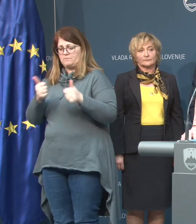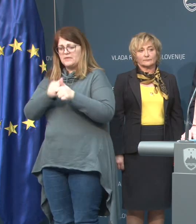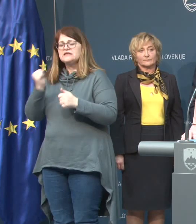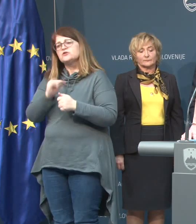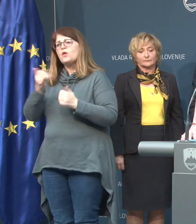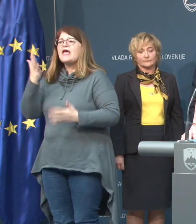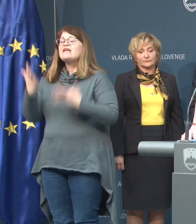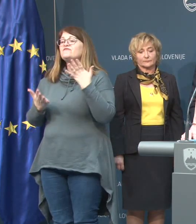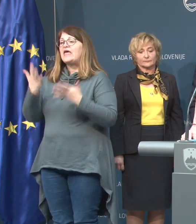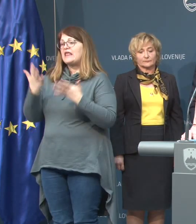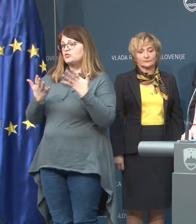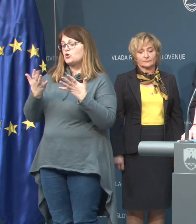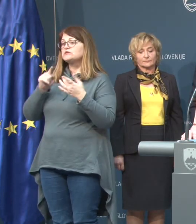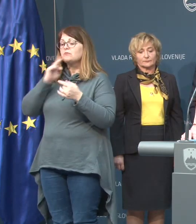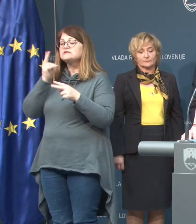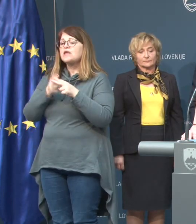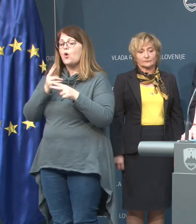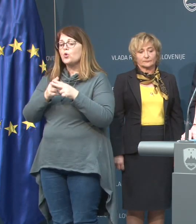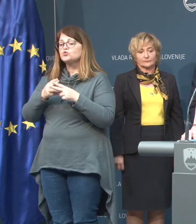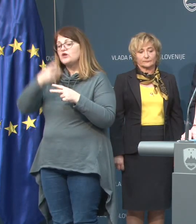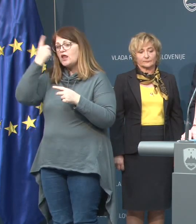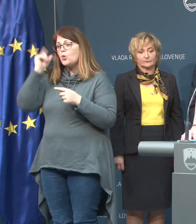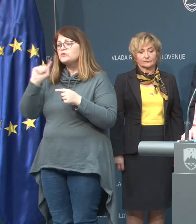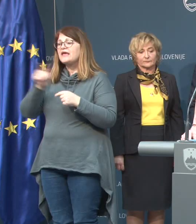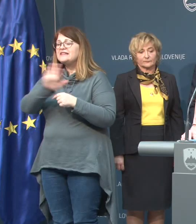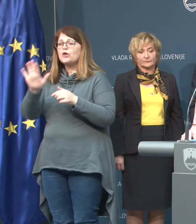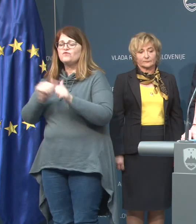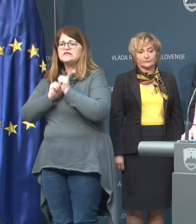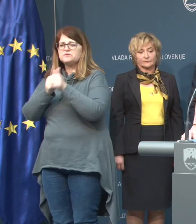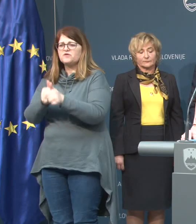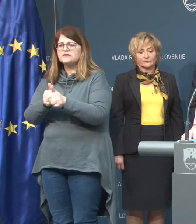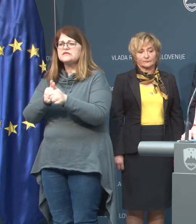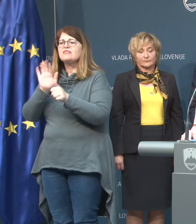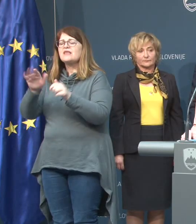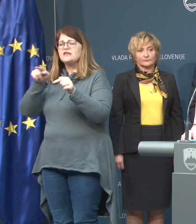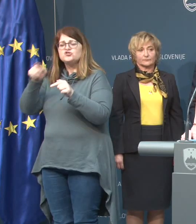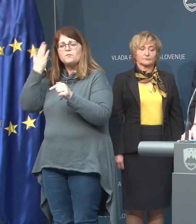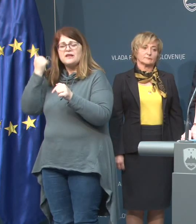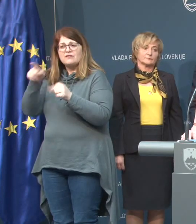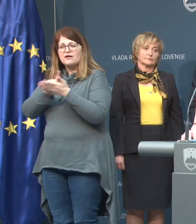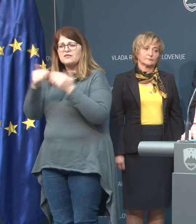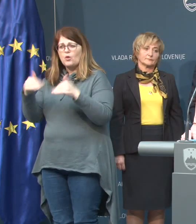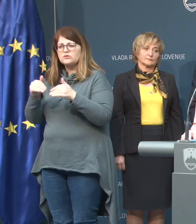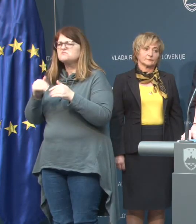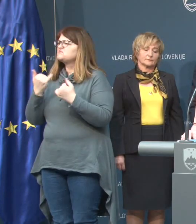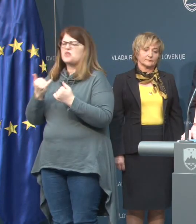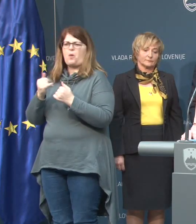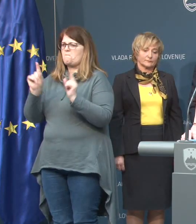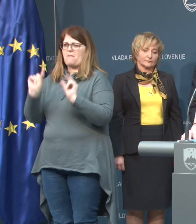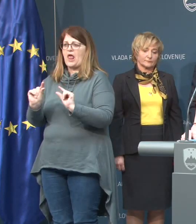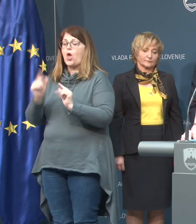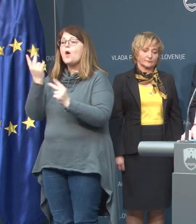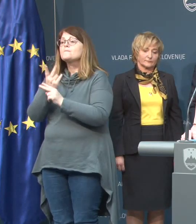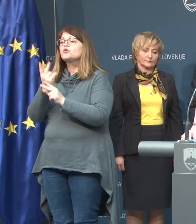je verjetnost, da bi se okužili bolniki in njihovi spremljevalci na urgenci zelo majhna. Podobno